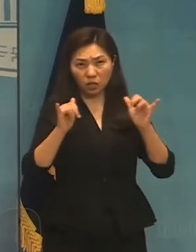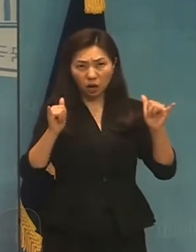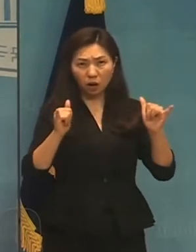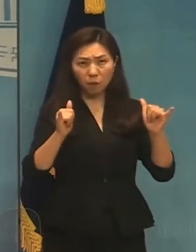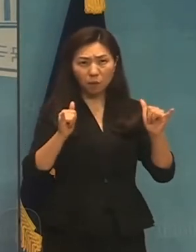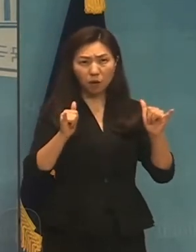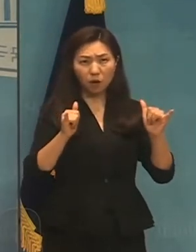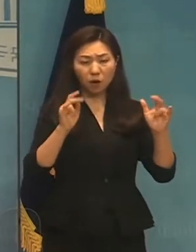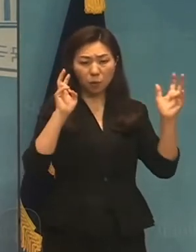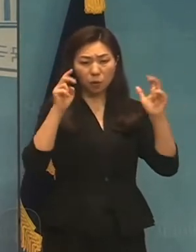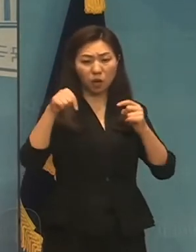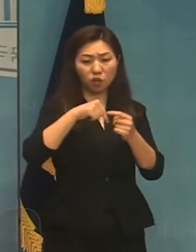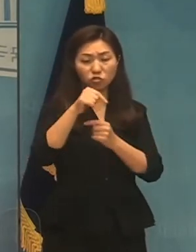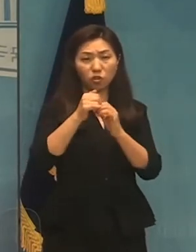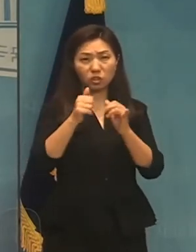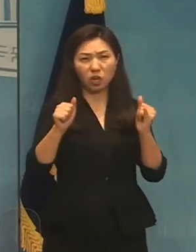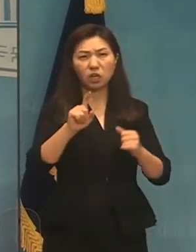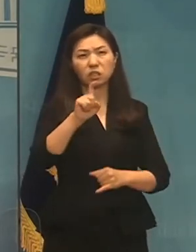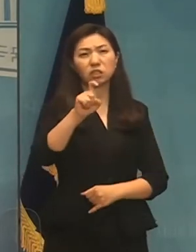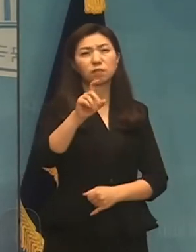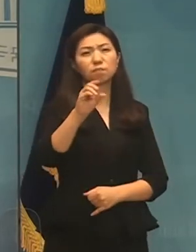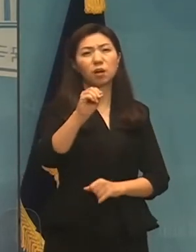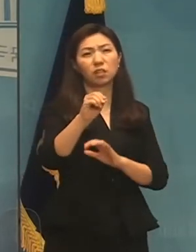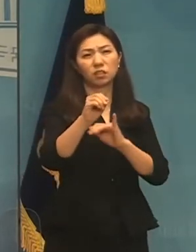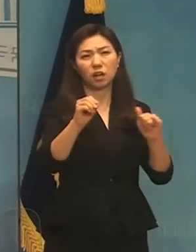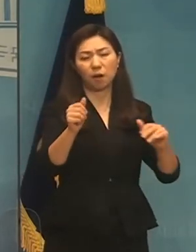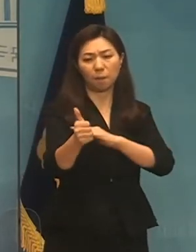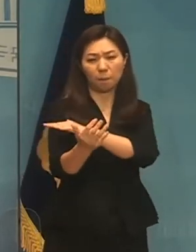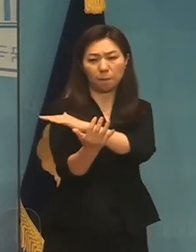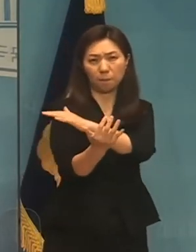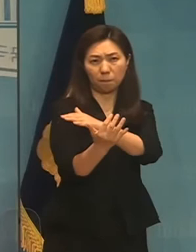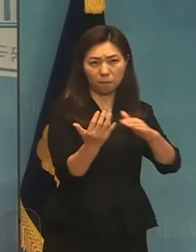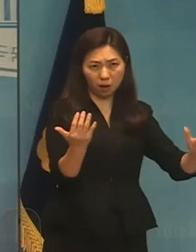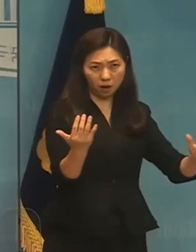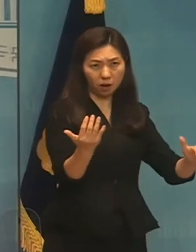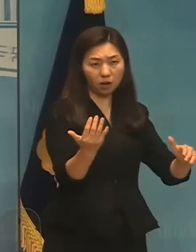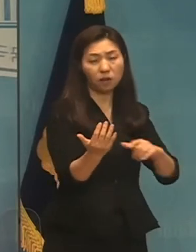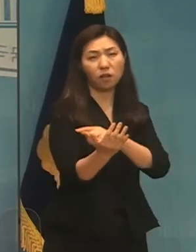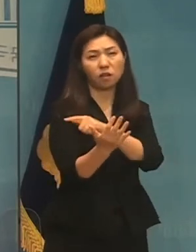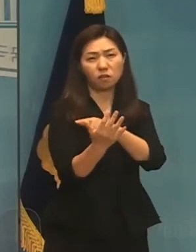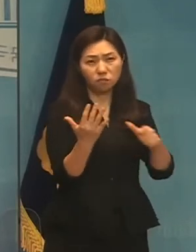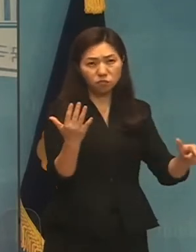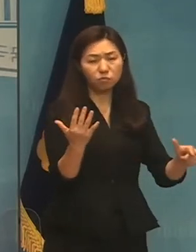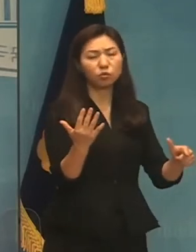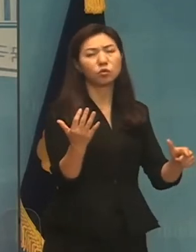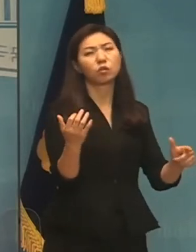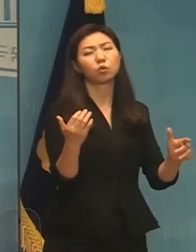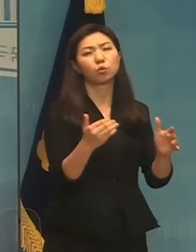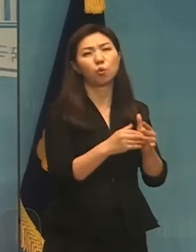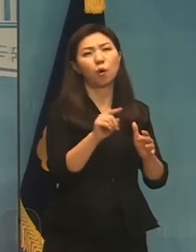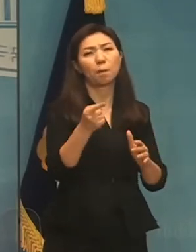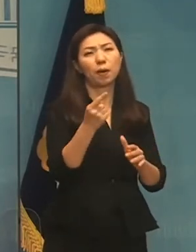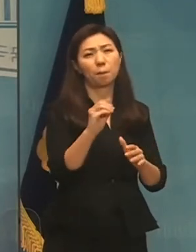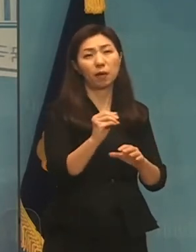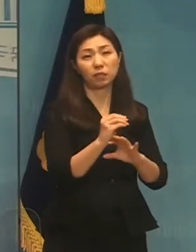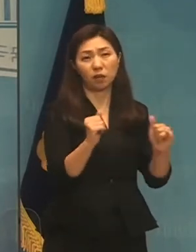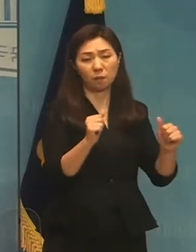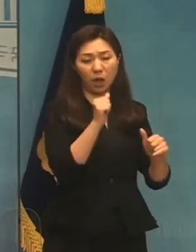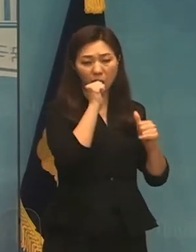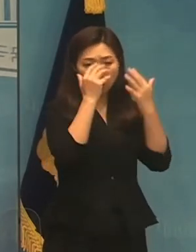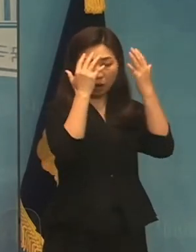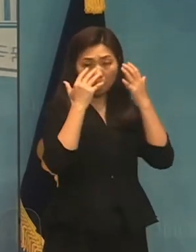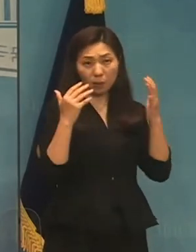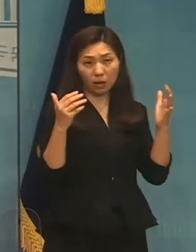명이 처형되고, 100여만 명이 감금되었습니다. 또 150만 명의